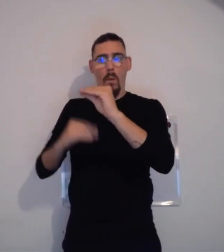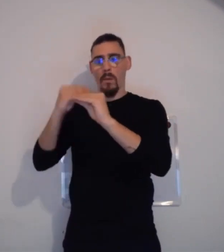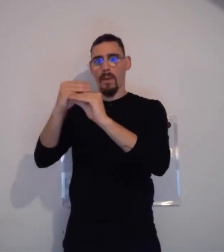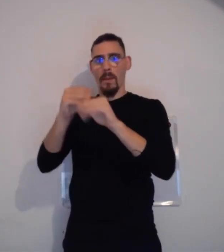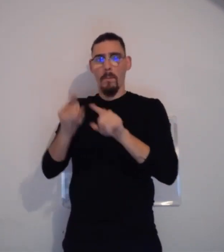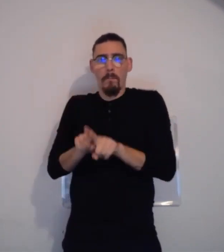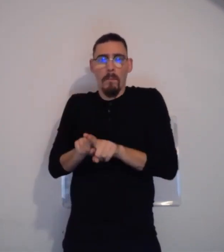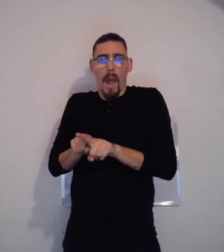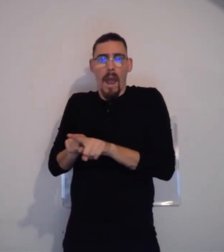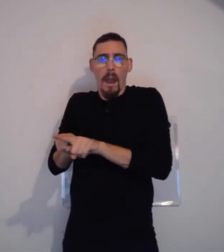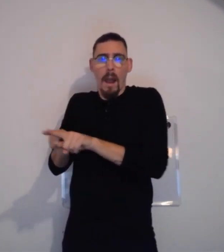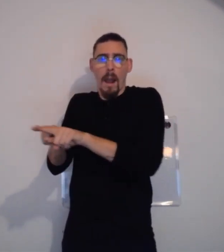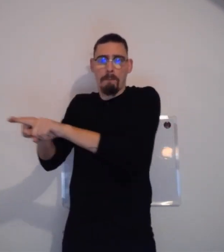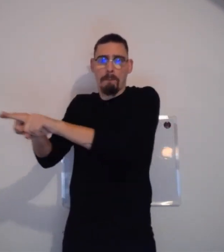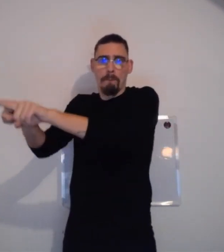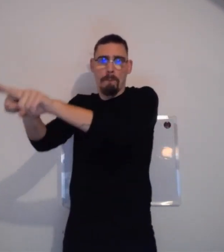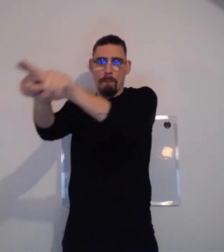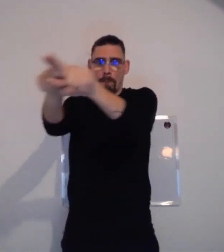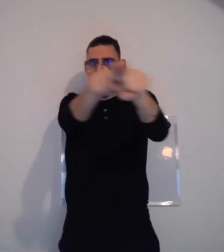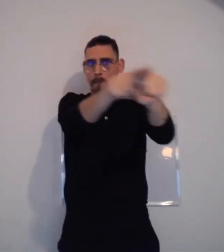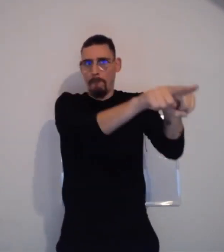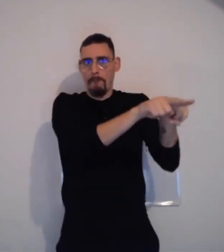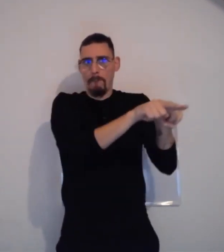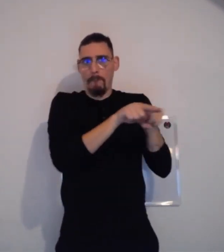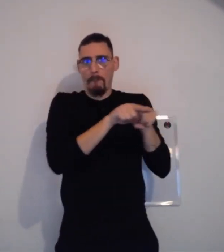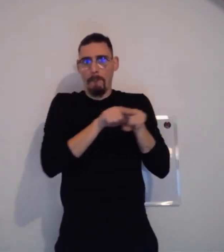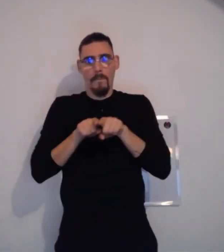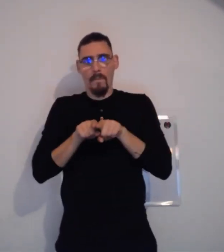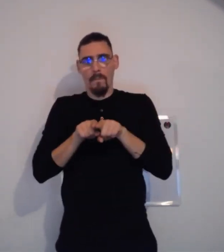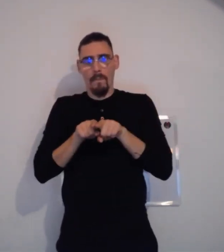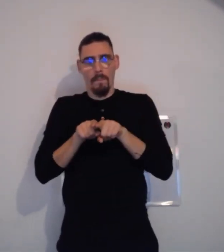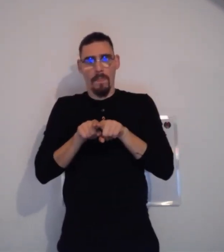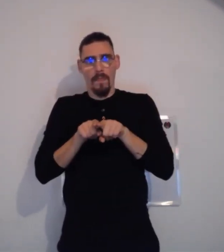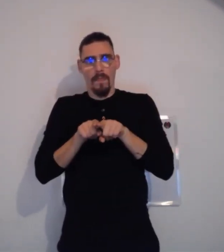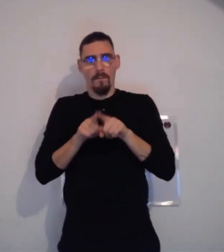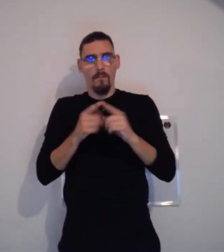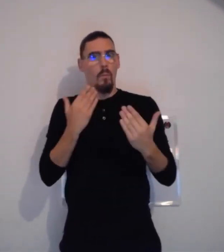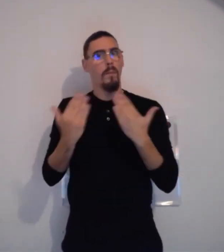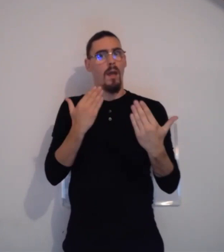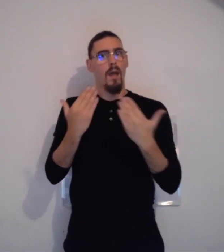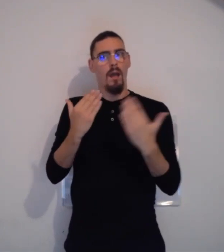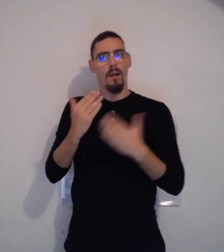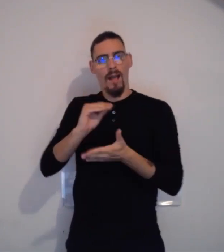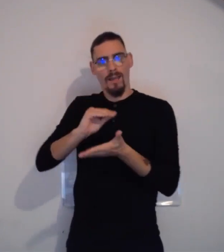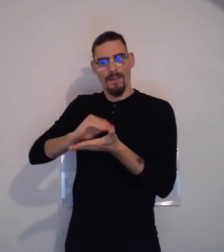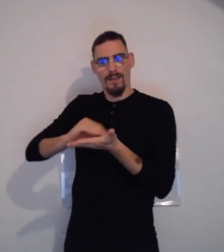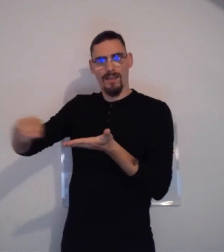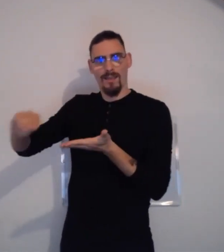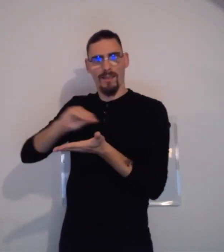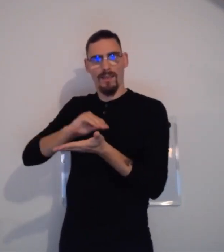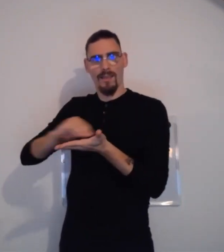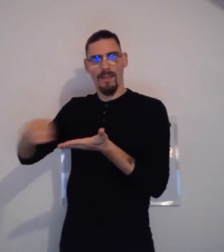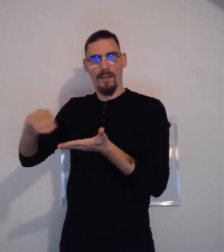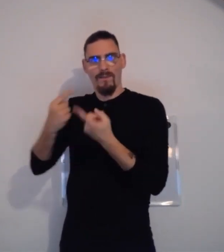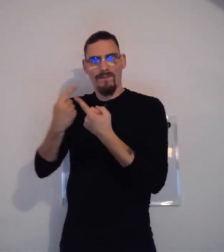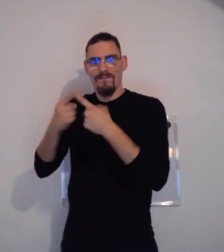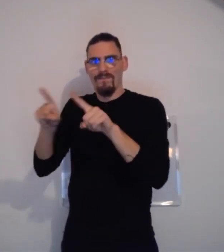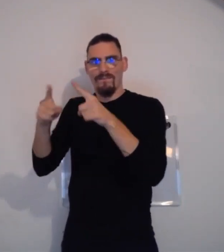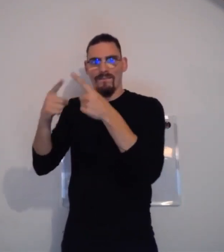propre syntaxe. Et finalement, cette structure-là, on retrouve exactement la même dans le monde entier.